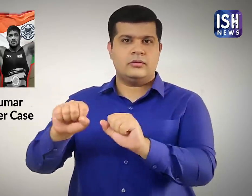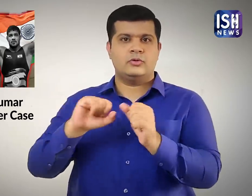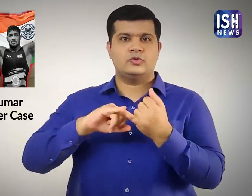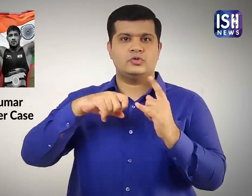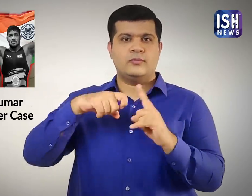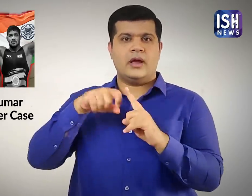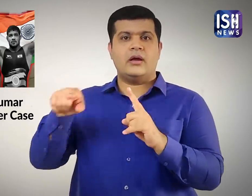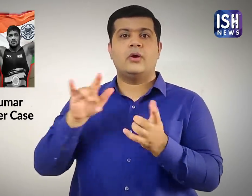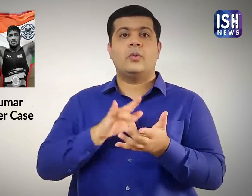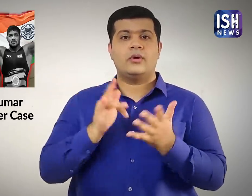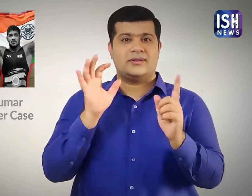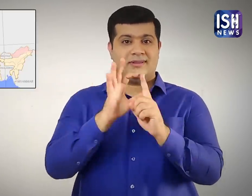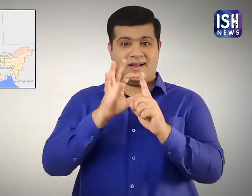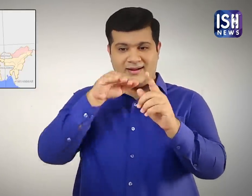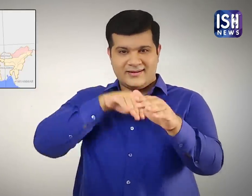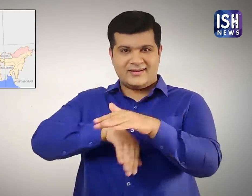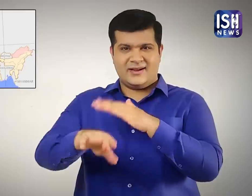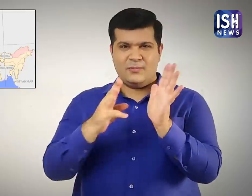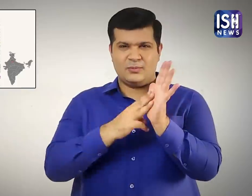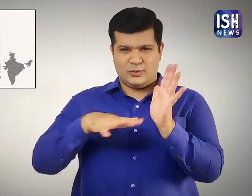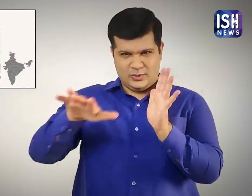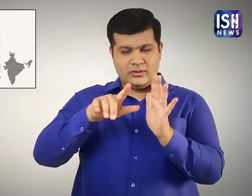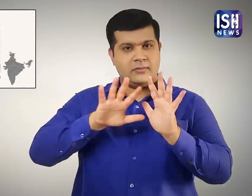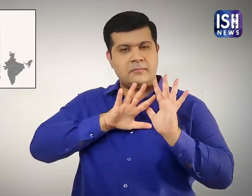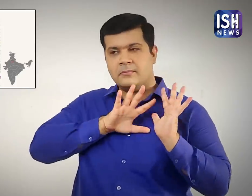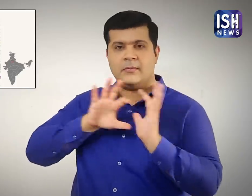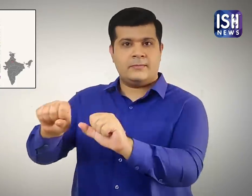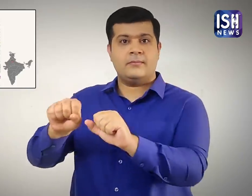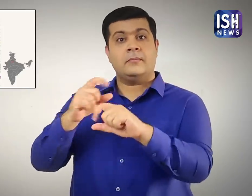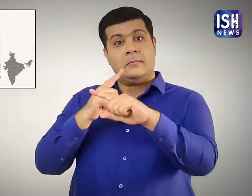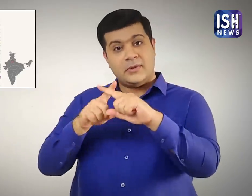सुशिल और अजय दोनों को दिली के मुंड का इलाखे से गिरफ्टार क्यर लिया